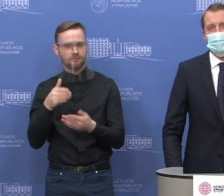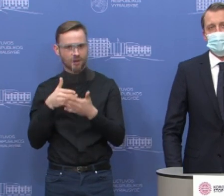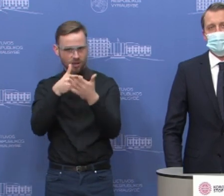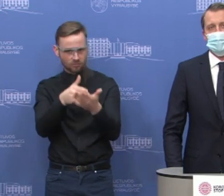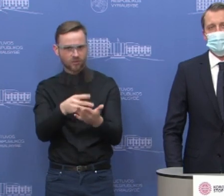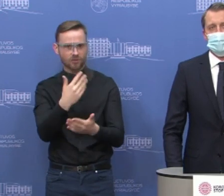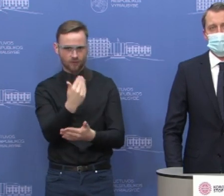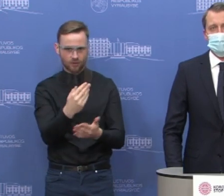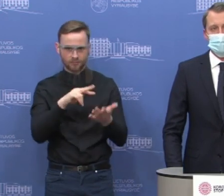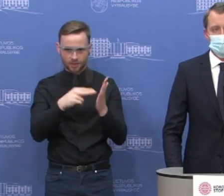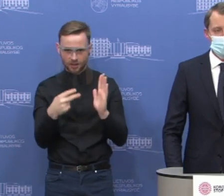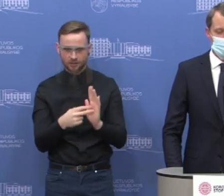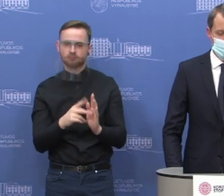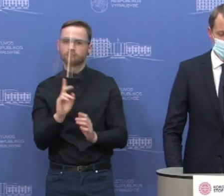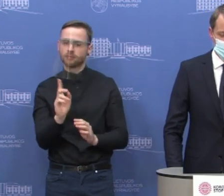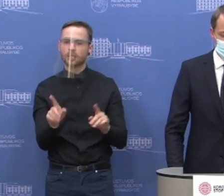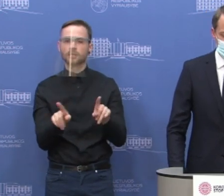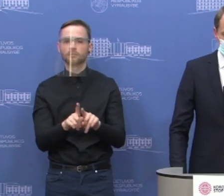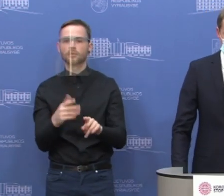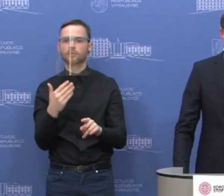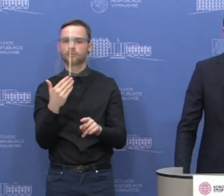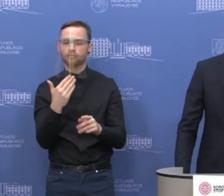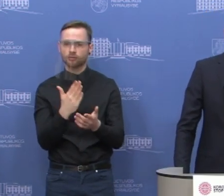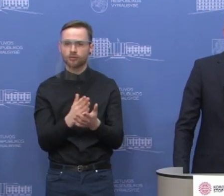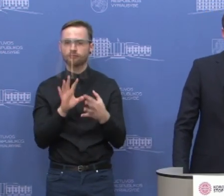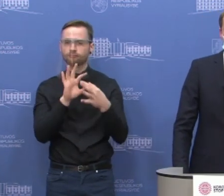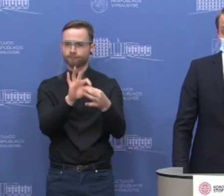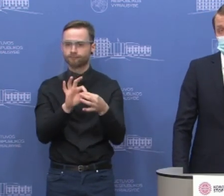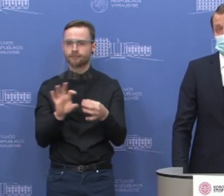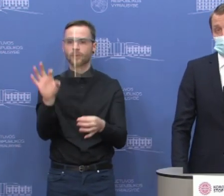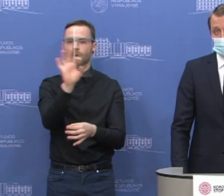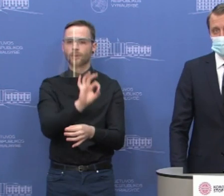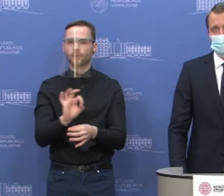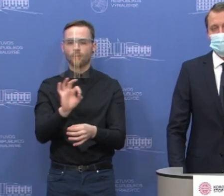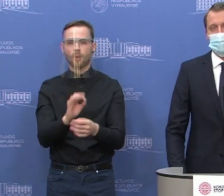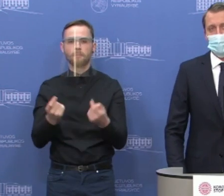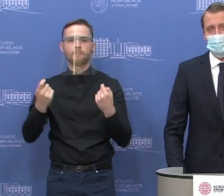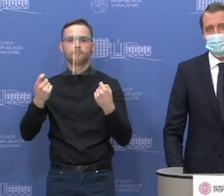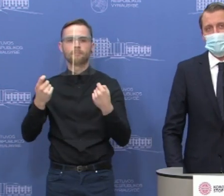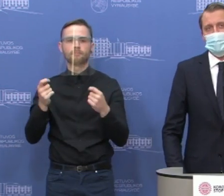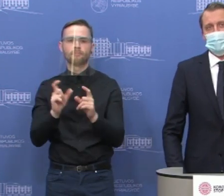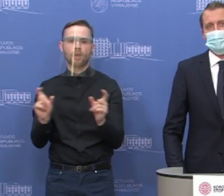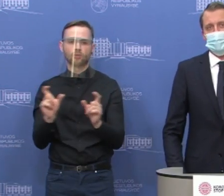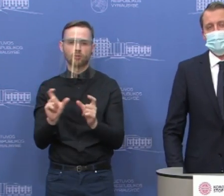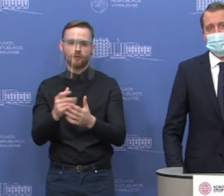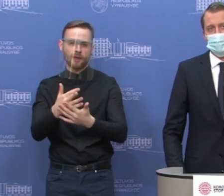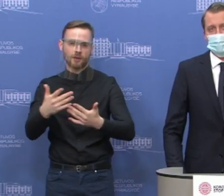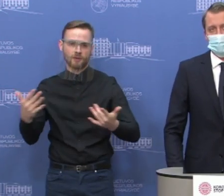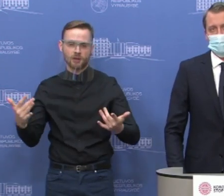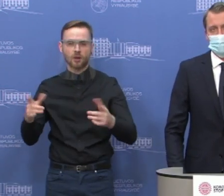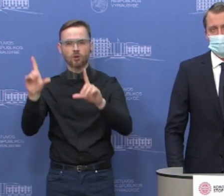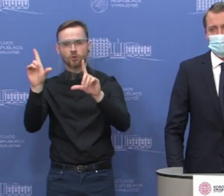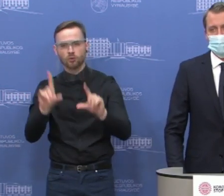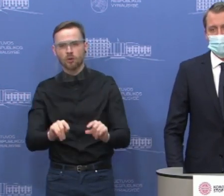ir tam tikros priemonės, kurios susijusios su taip pat ir prekybos centrų tiekėjų, tam tik promis